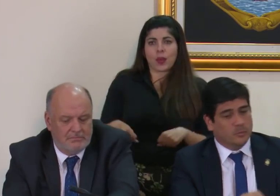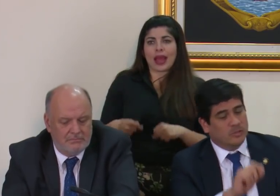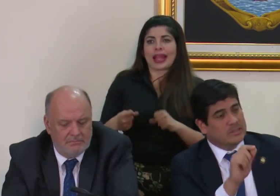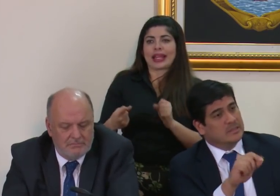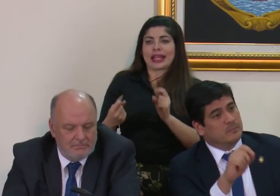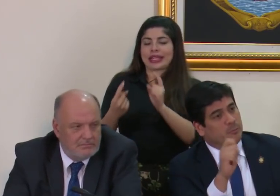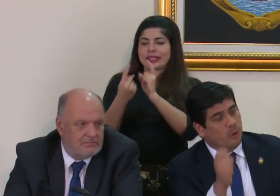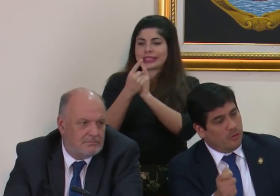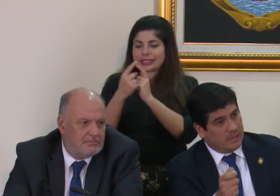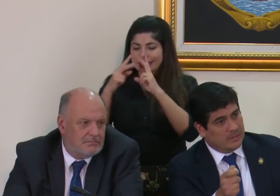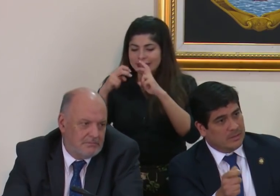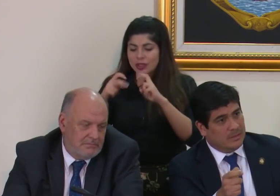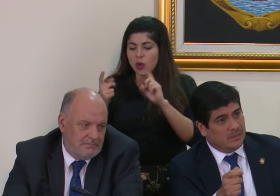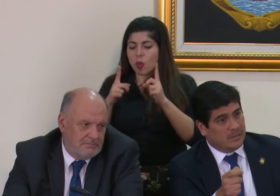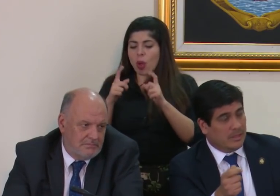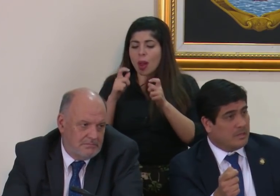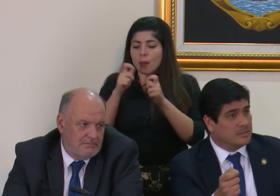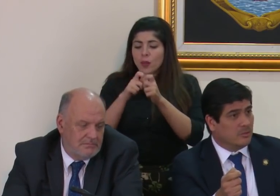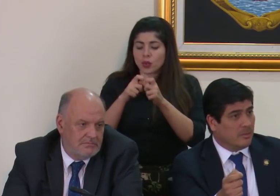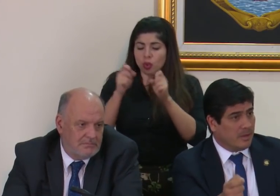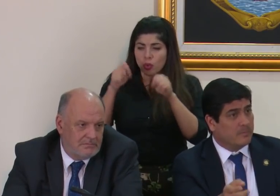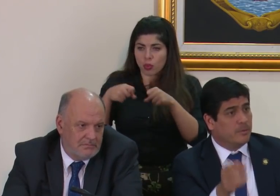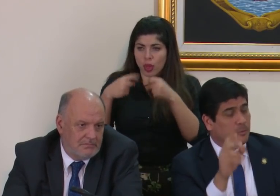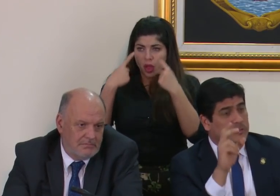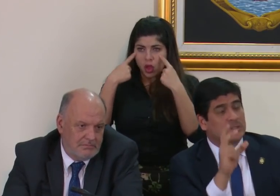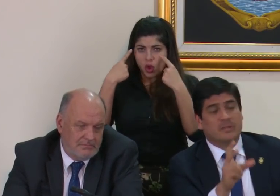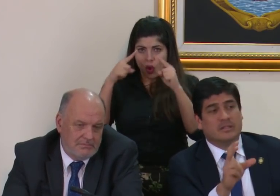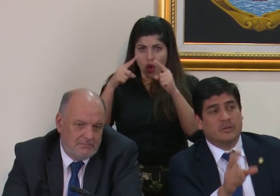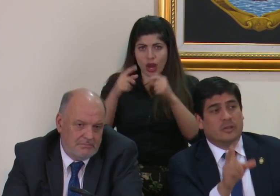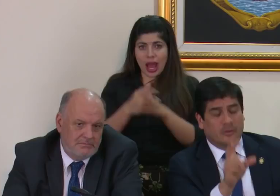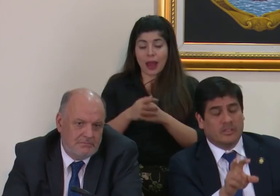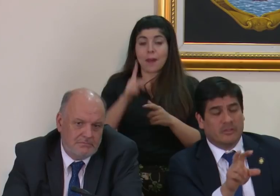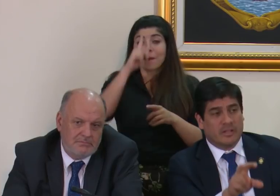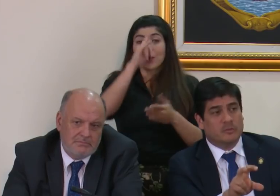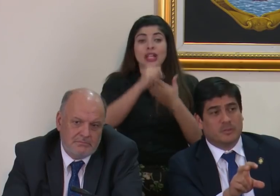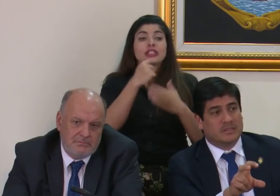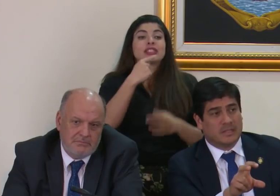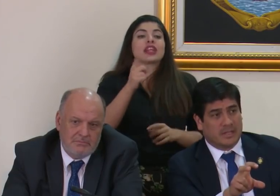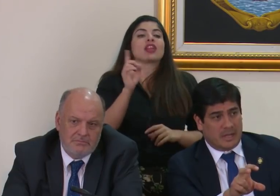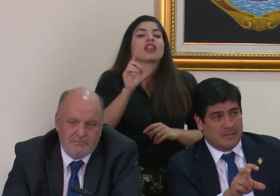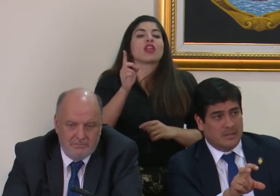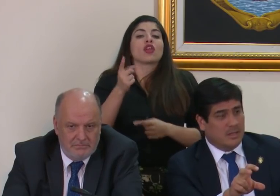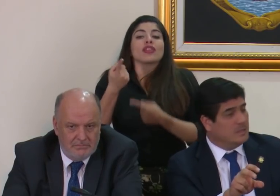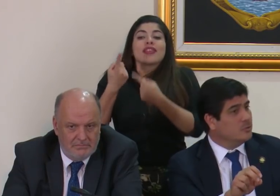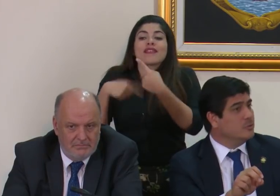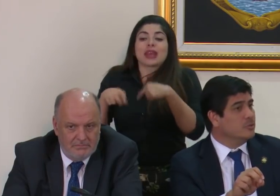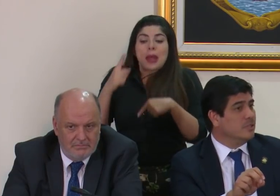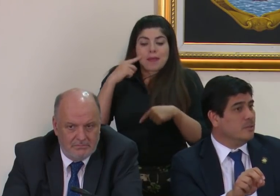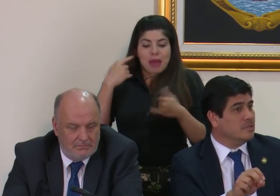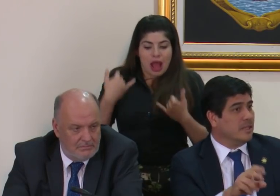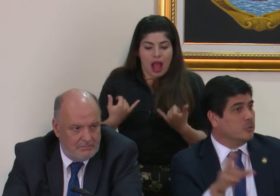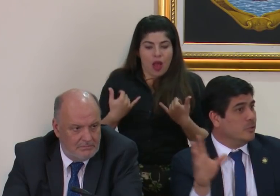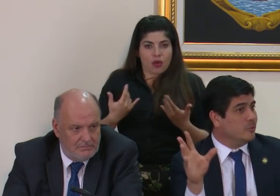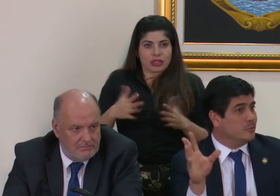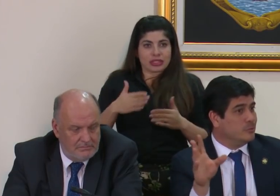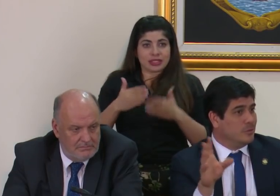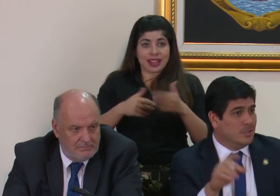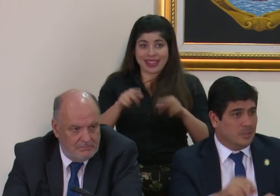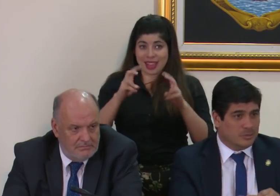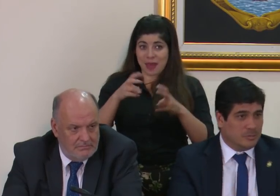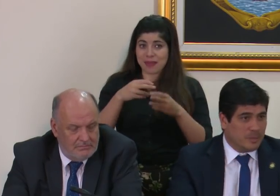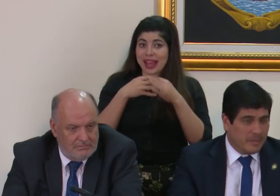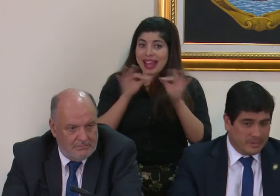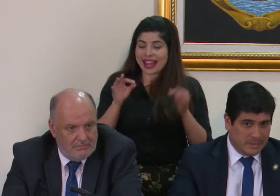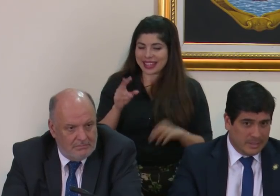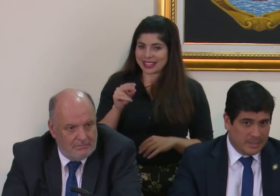al punto en que se logra girar y se logra pagar pero por eso también digo de dónde venimos para estar acá esto no son temas gratuitos